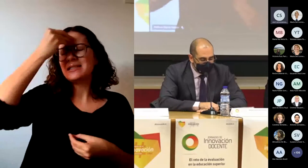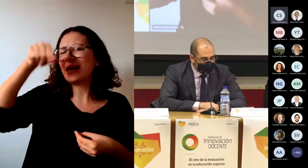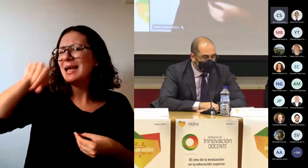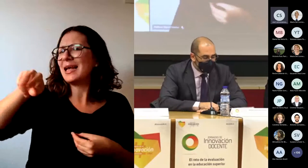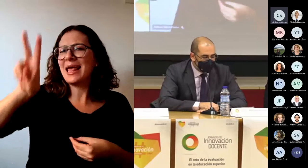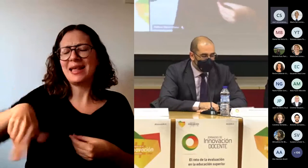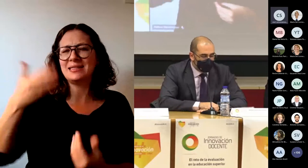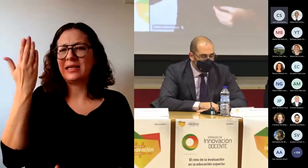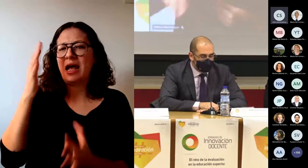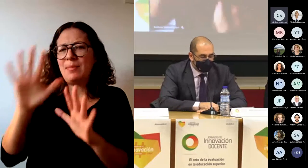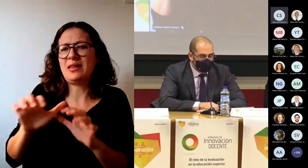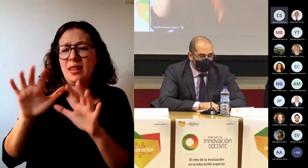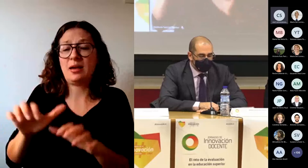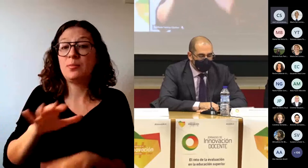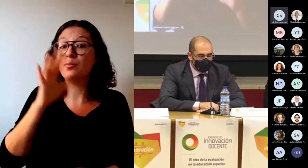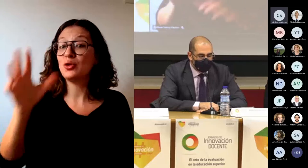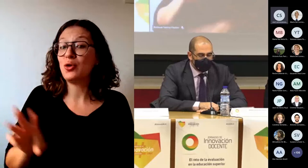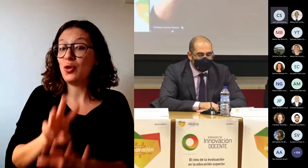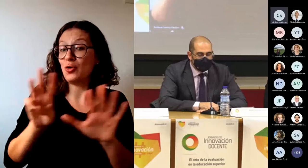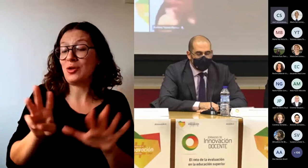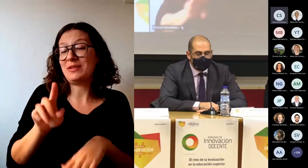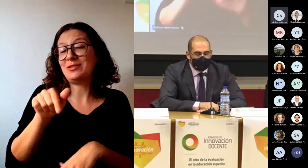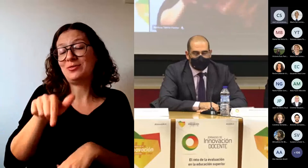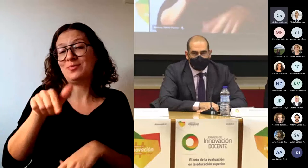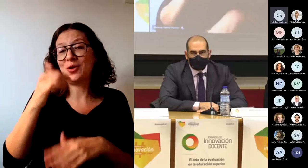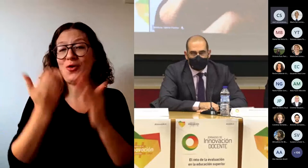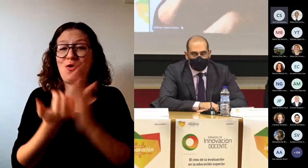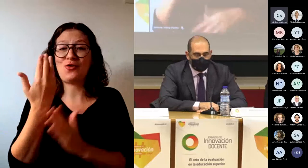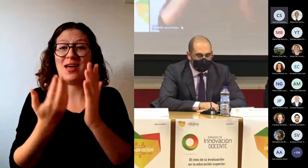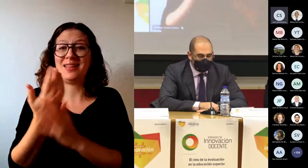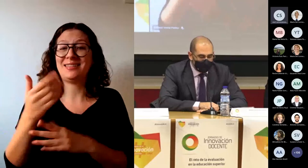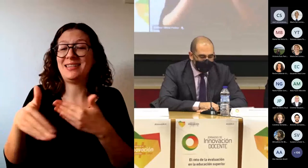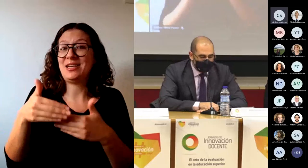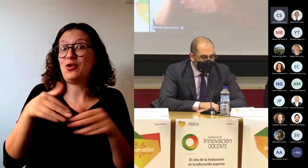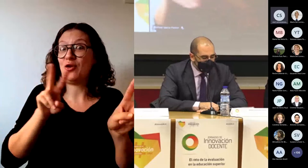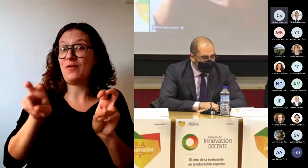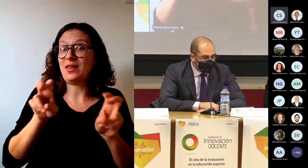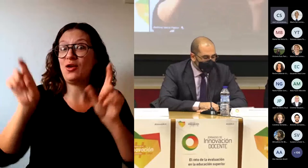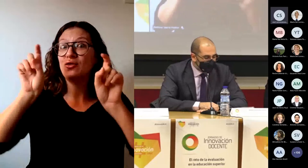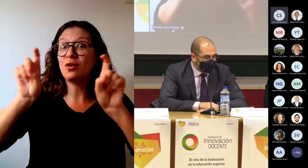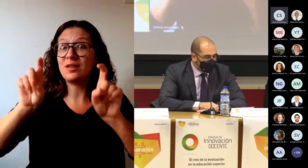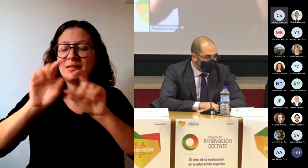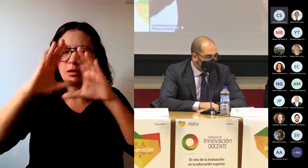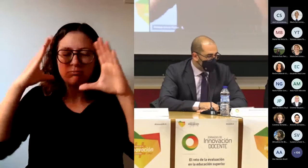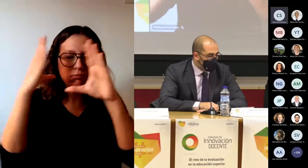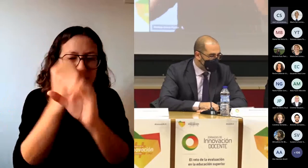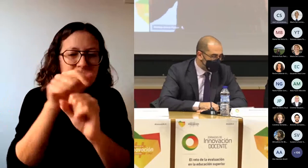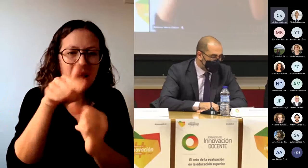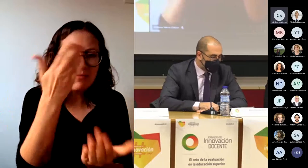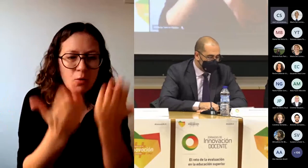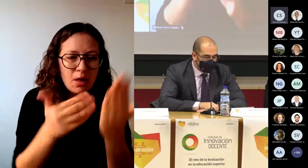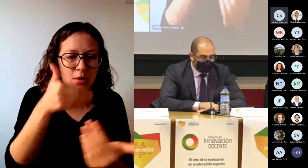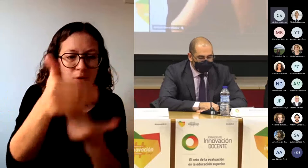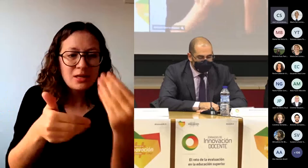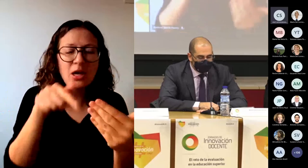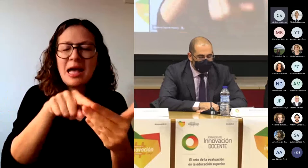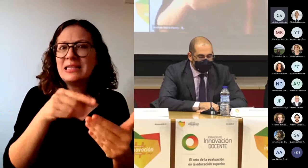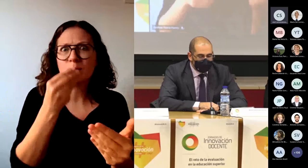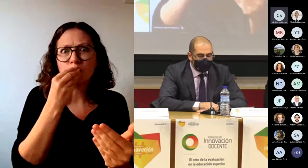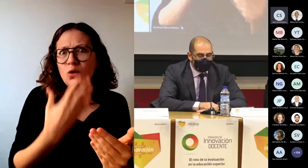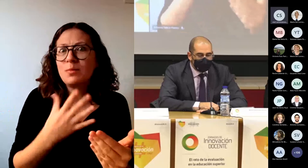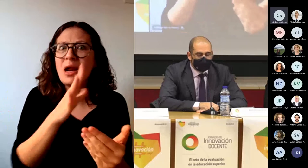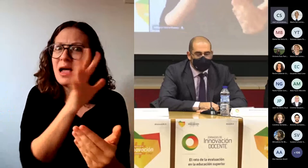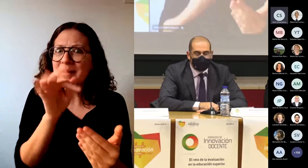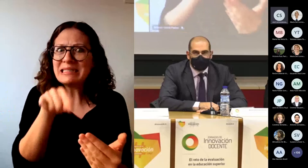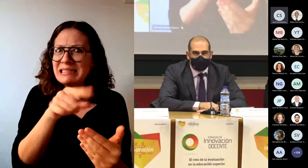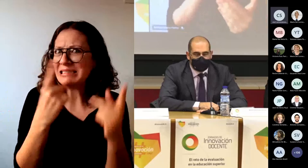las octavas jornadas de innovación docente de la URJC en el proceso de evaluación no es solo un acierto, sino una necesidad. Estas jornadas